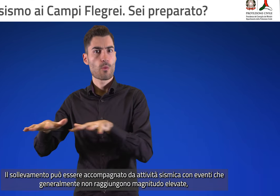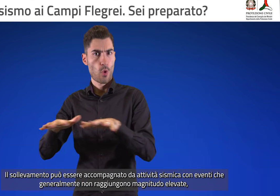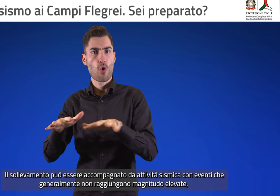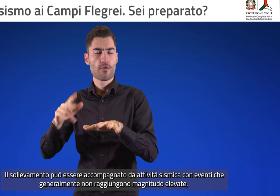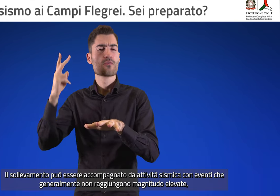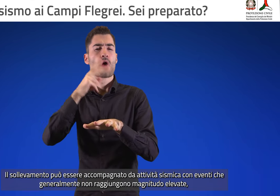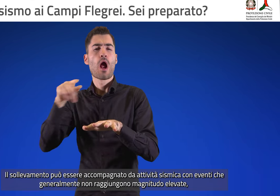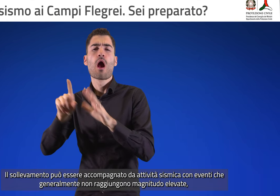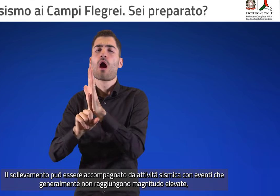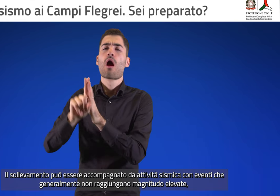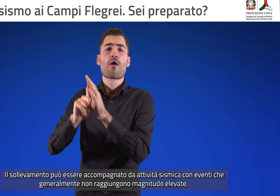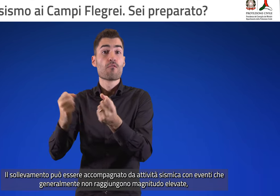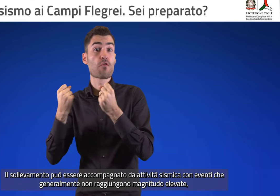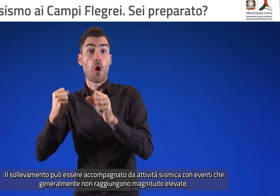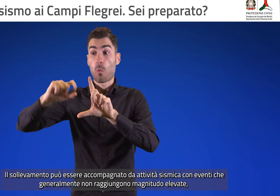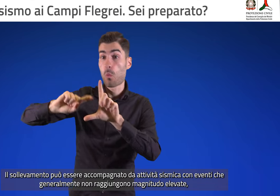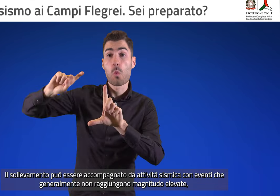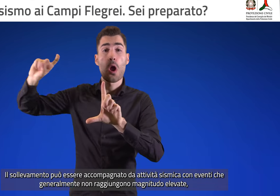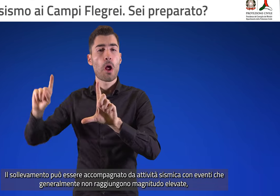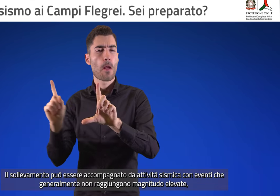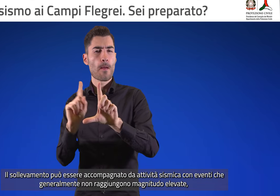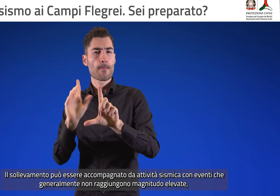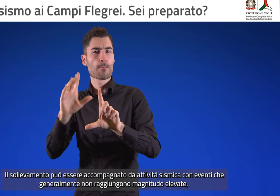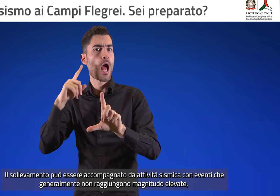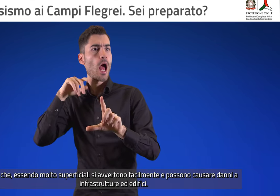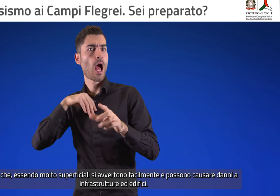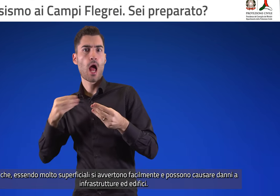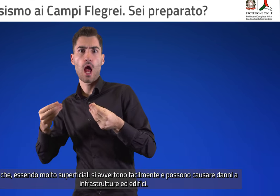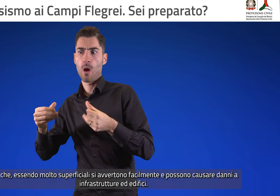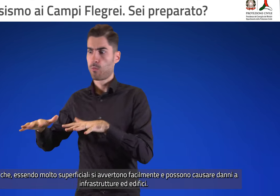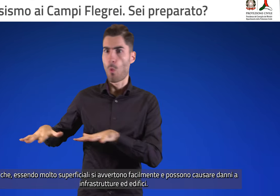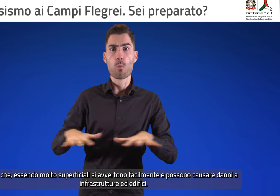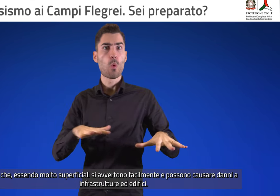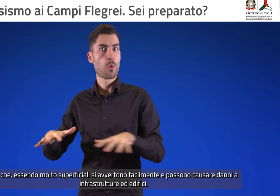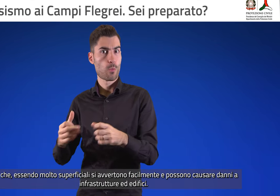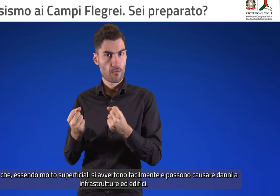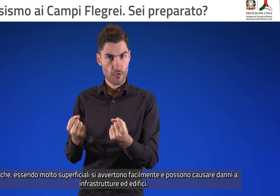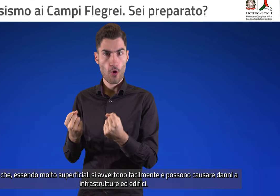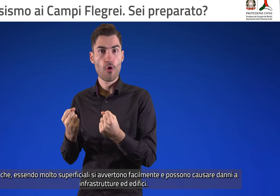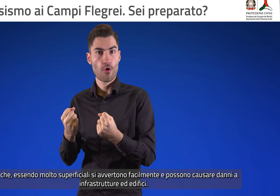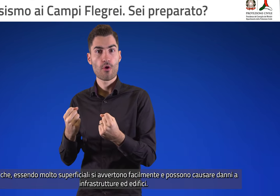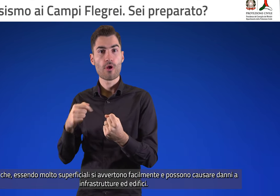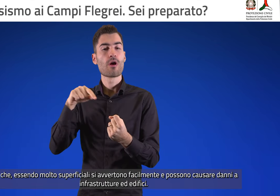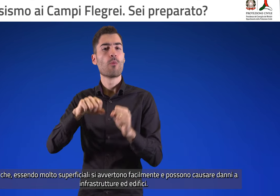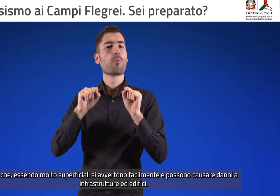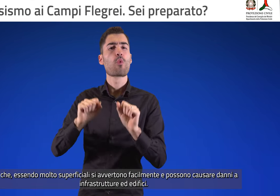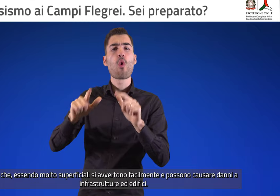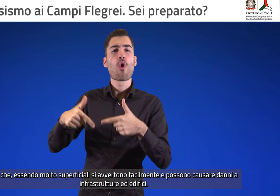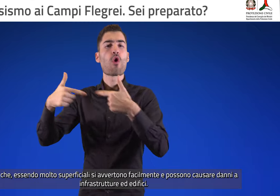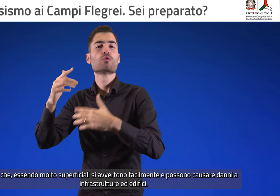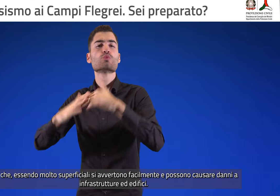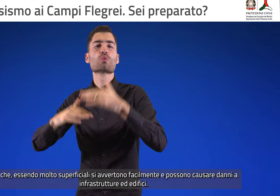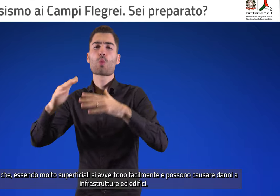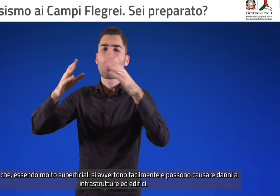generalmente non raggiungono magnitudo elevate, ma che, essendo molto superficiali, si